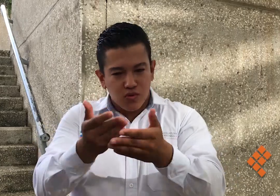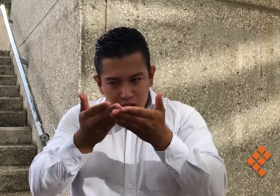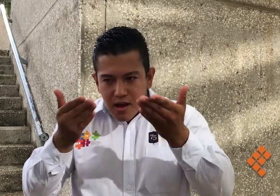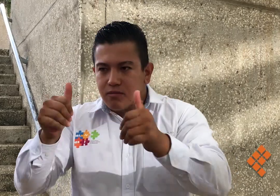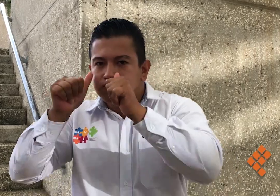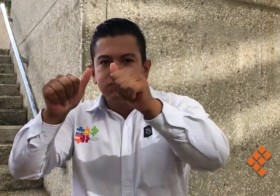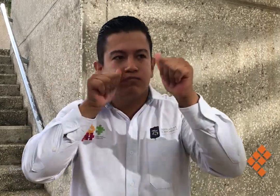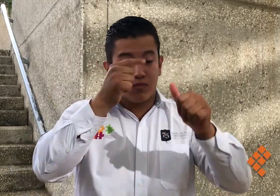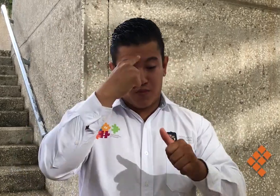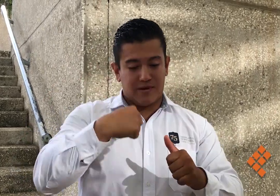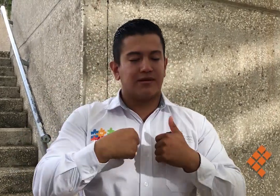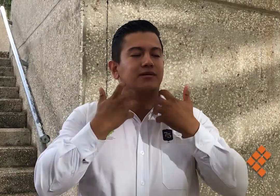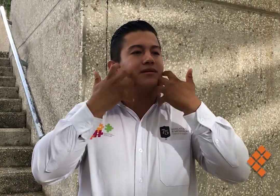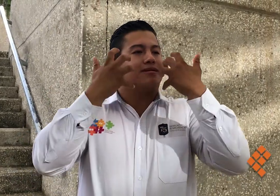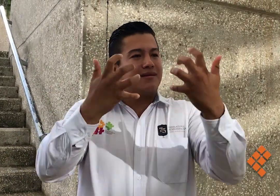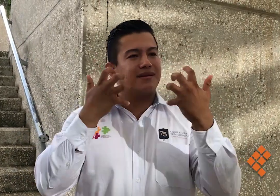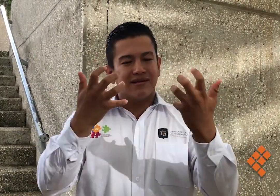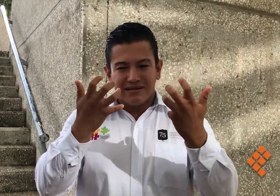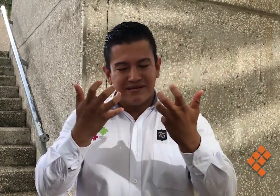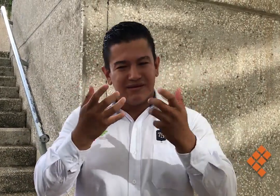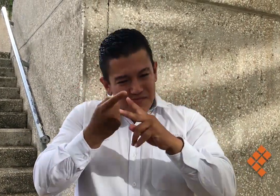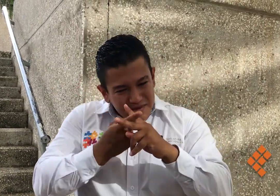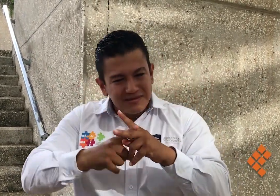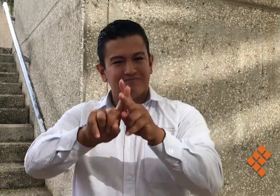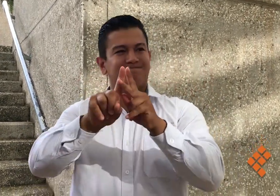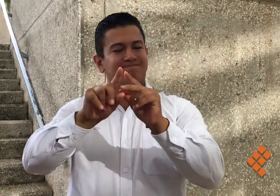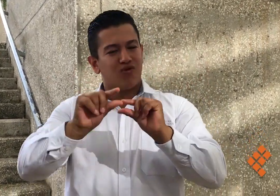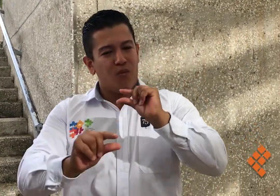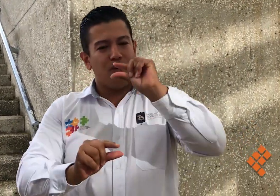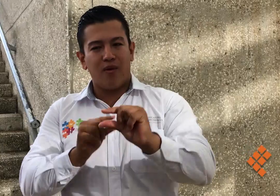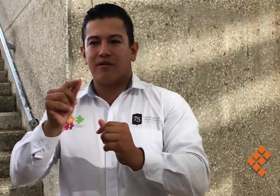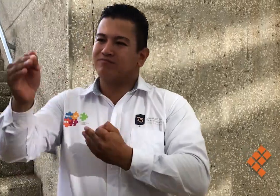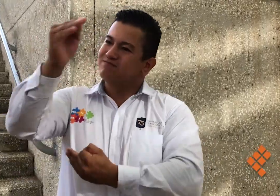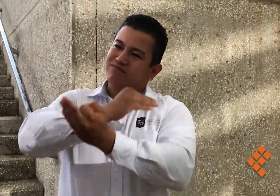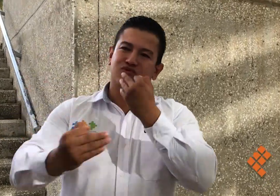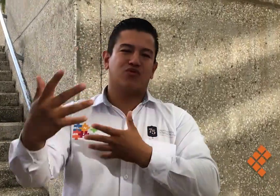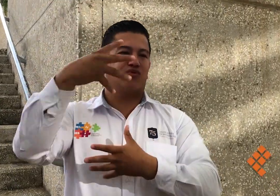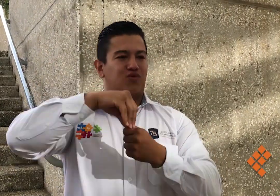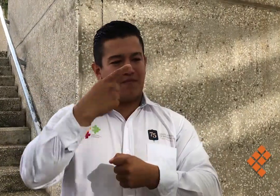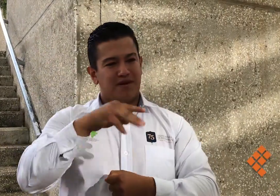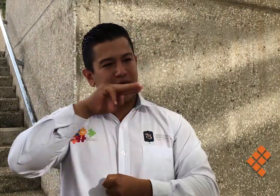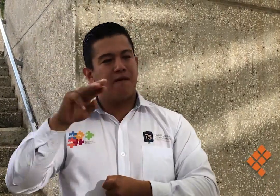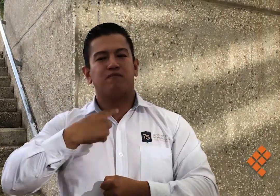los foros pues también son para eso, queremos que los foros sean para que escuchen a las personas con